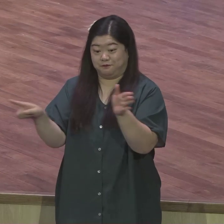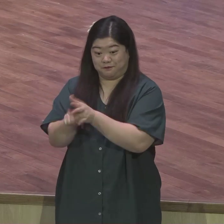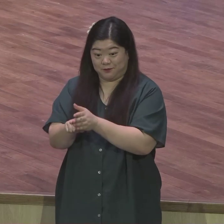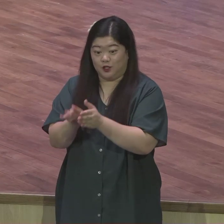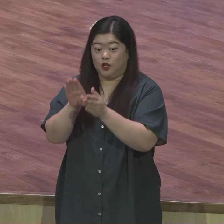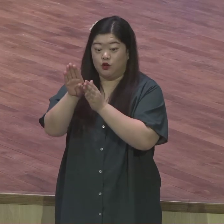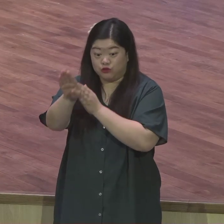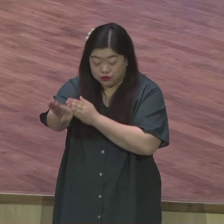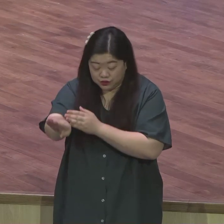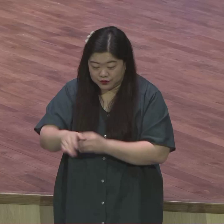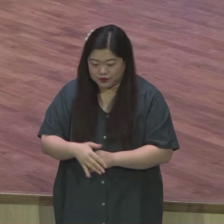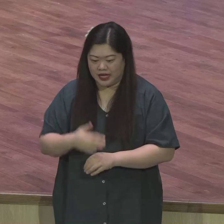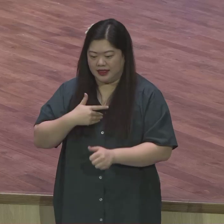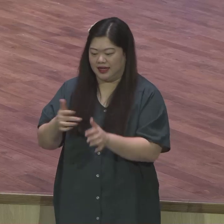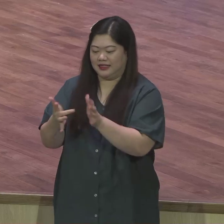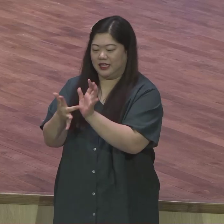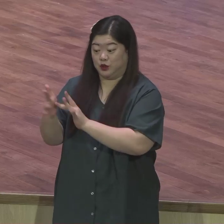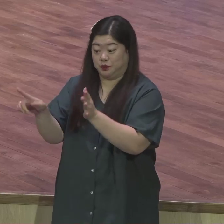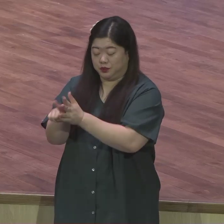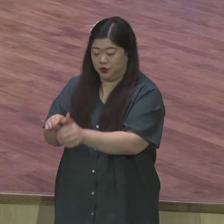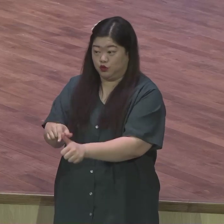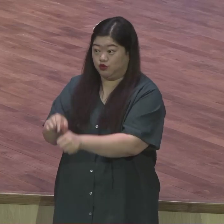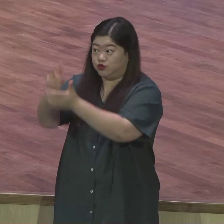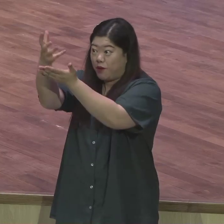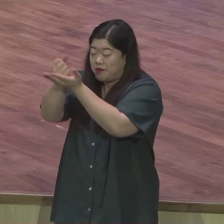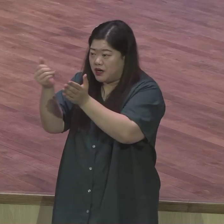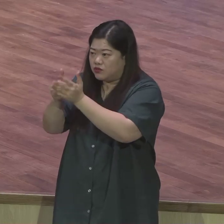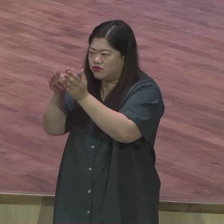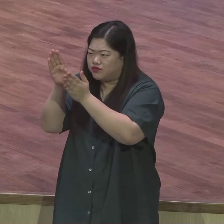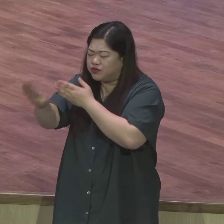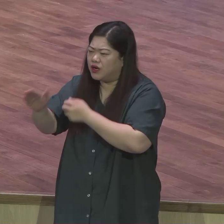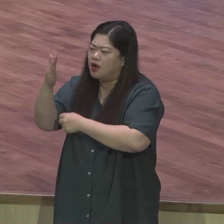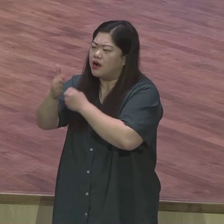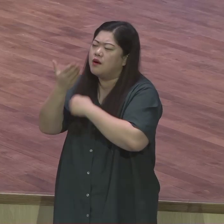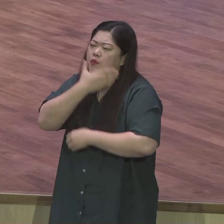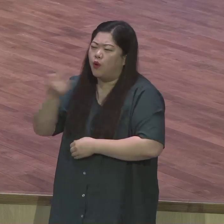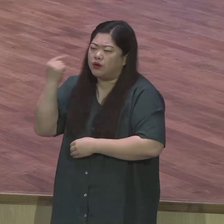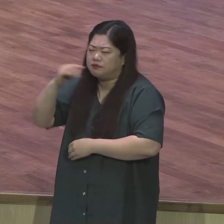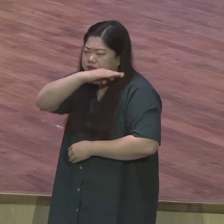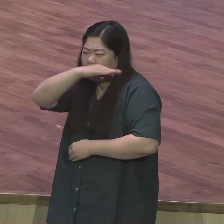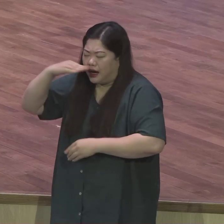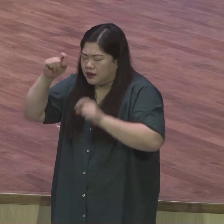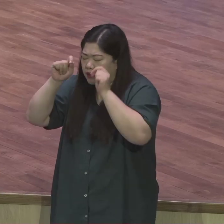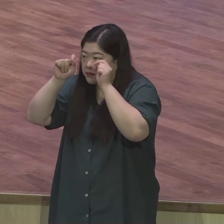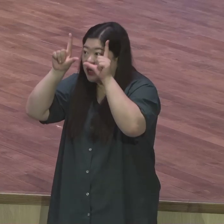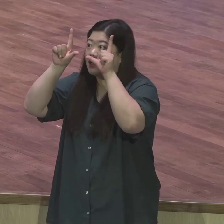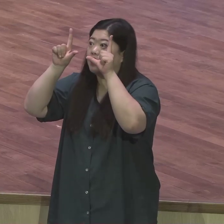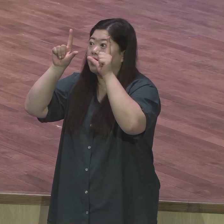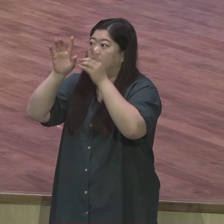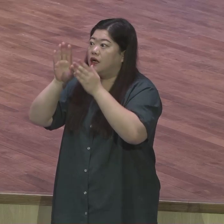구원받고 나니까 영적 생일을 알고 나니까 구원의 길을 알고 나니까 미치는 거예요